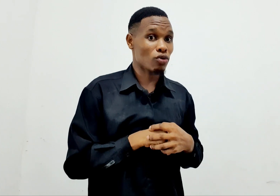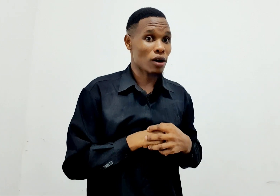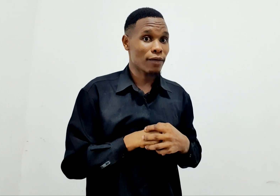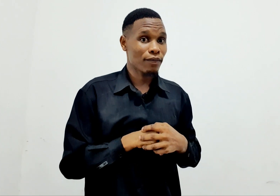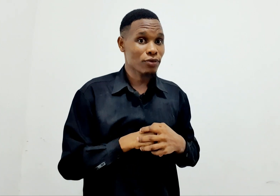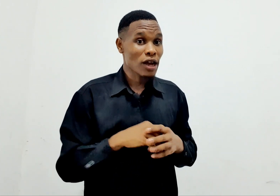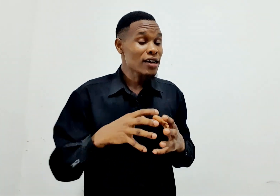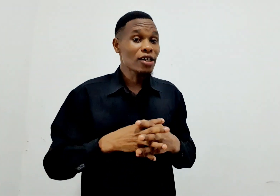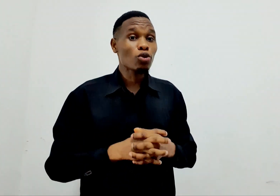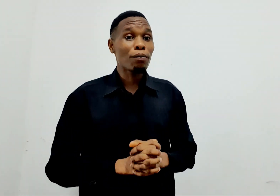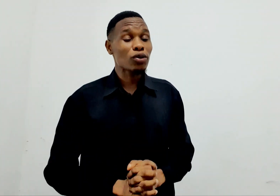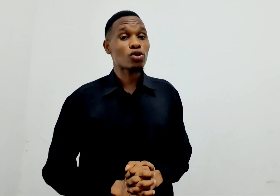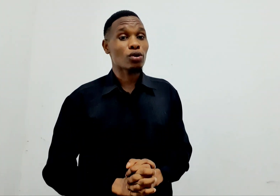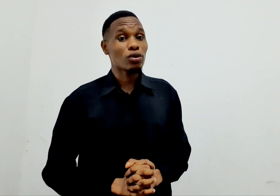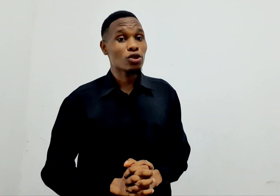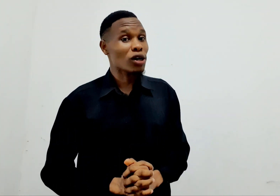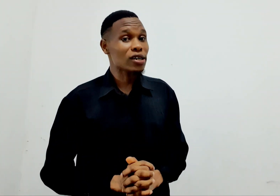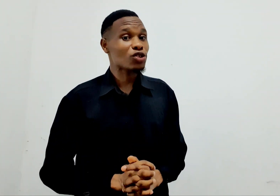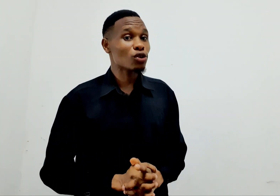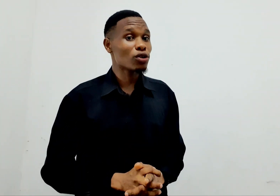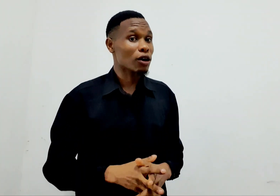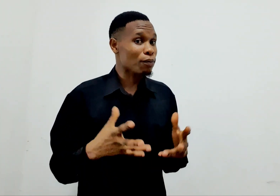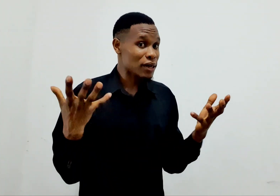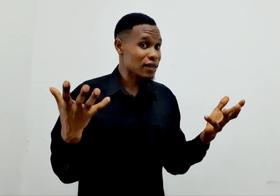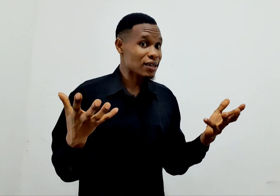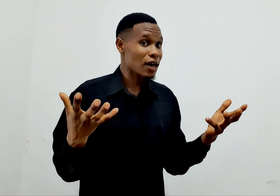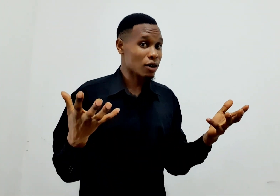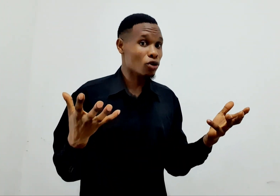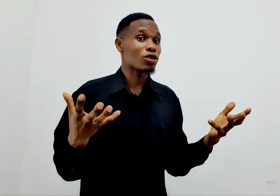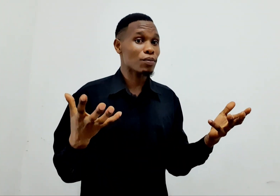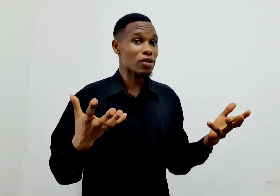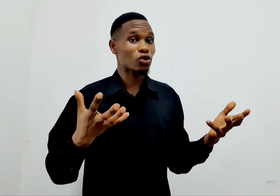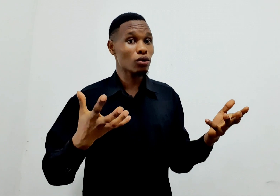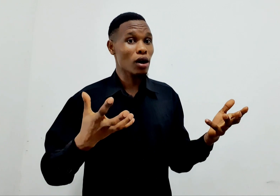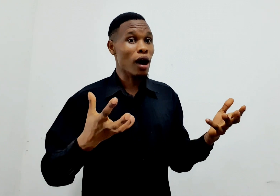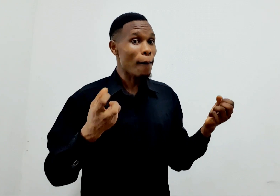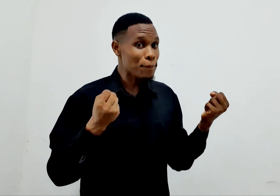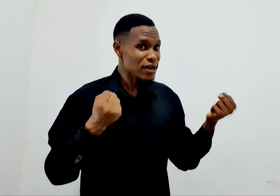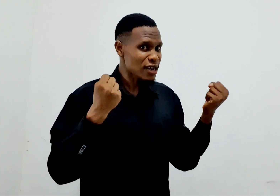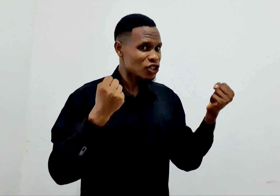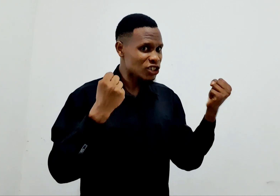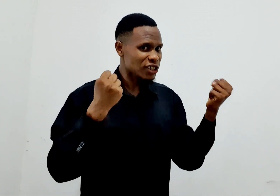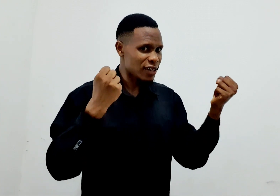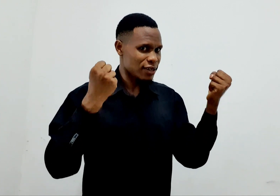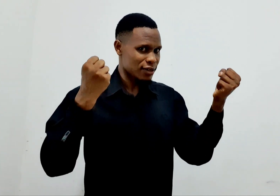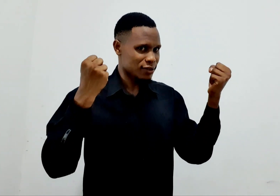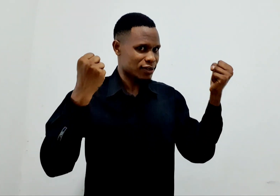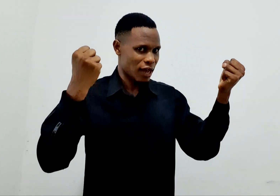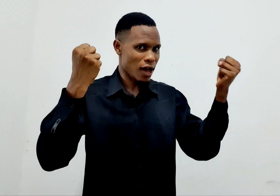kuwa. Na hituwa posto. Johannes John. Na openda sana. God bless you. Be a shining star.